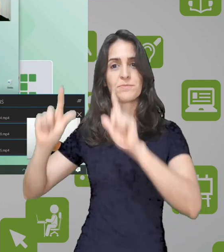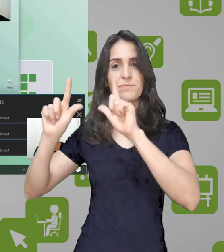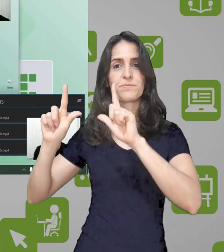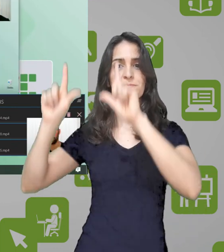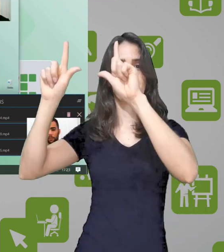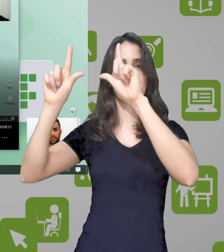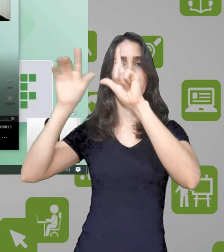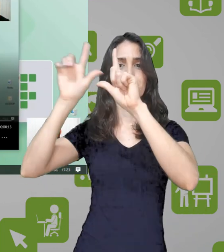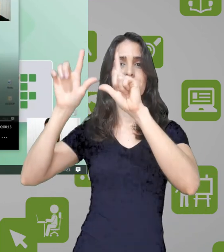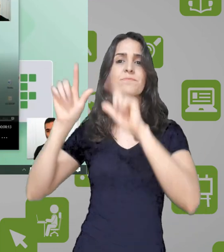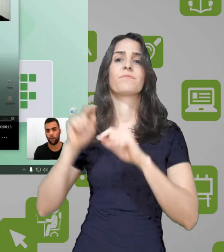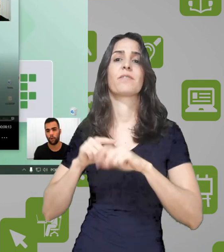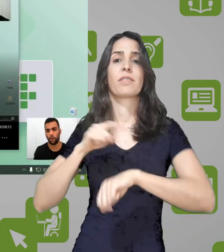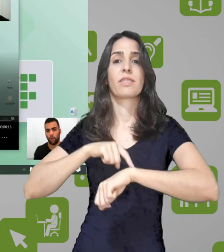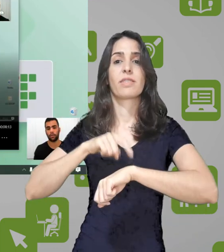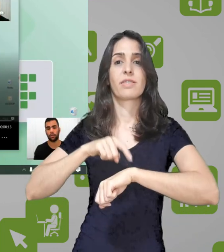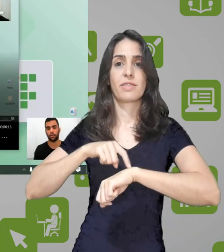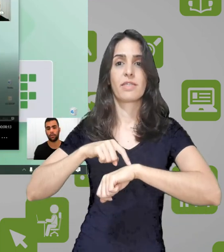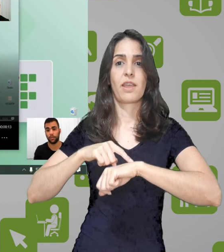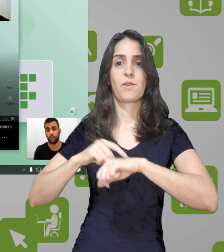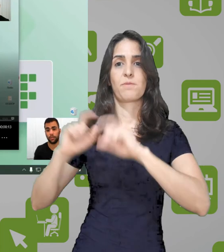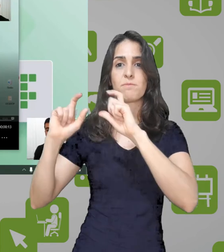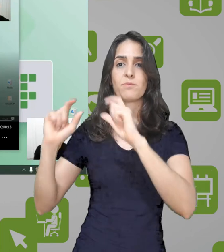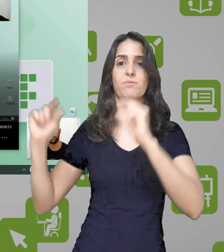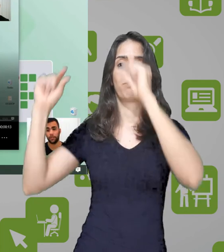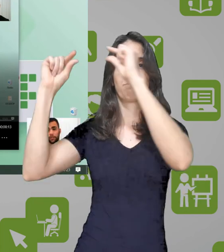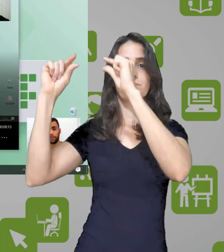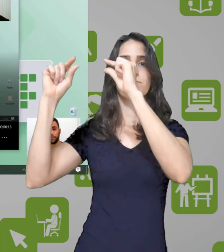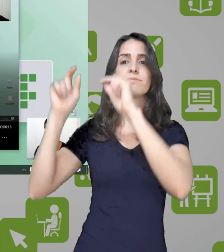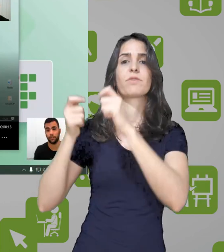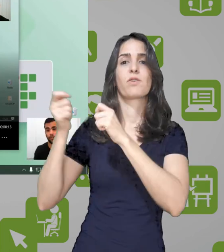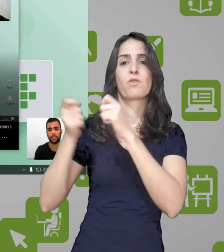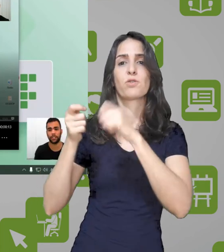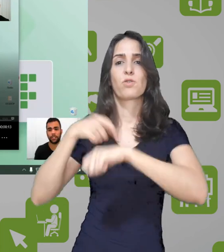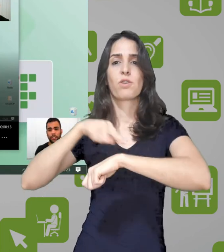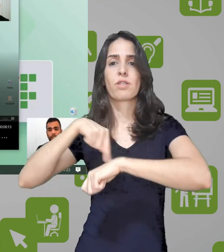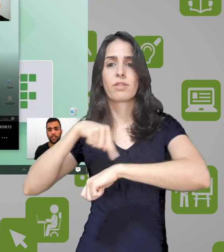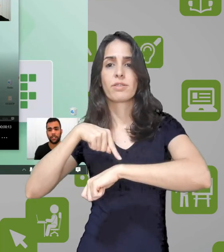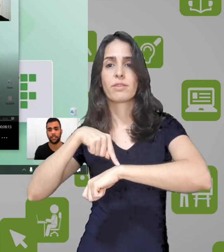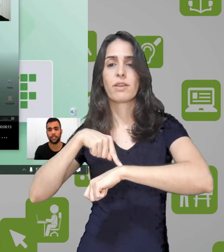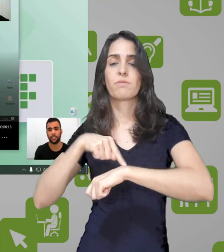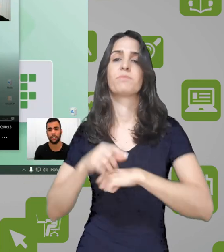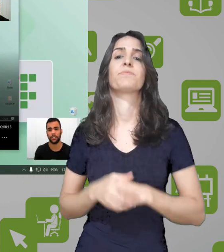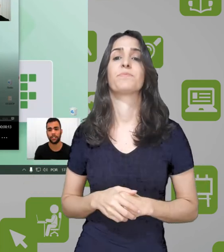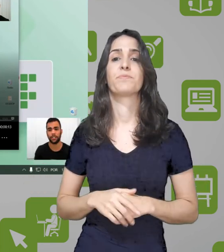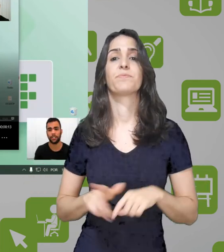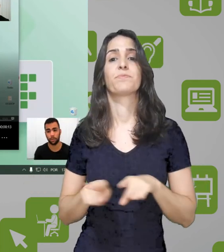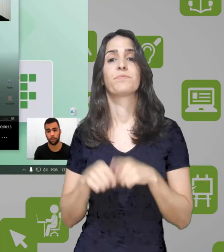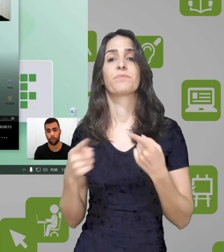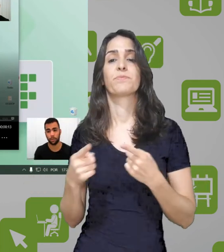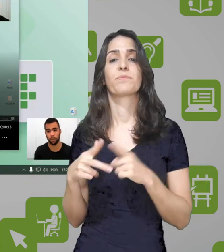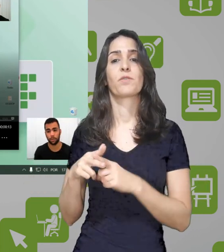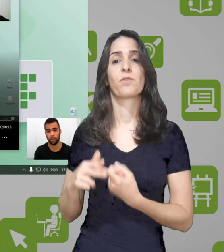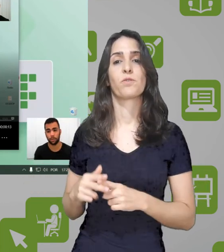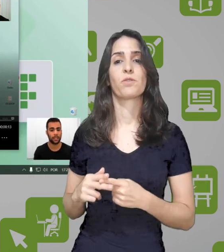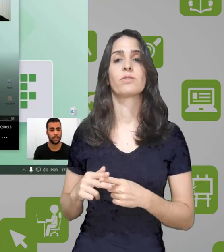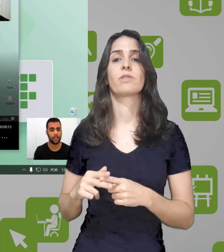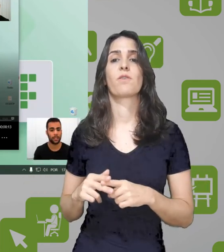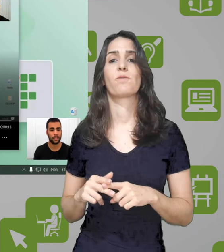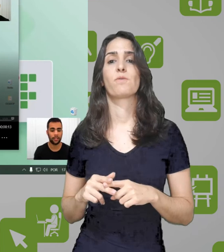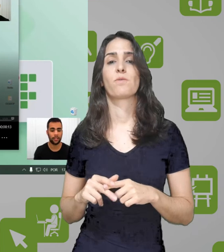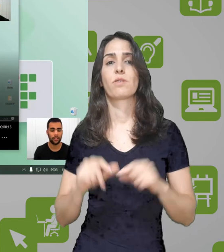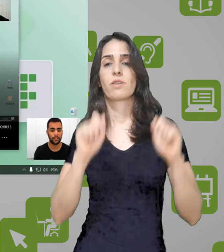Repare o posicionamento da webcam que a gente colocou no canto superior direito, o temporizador que a gente colocou na parte superior, no cronômetro, né?